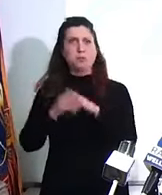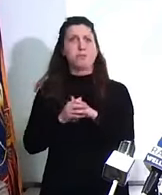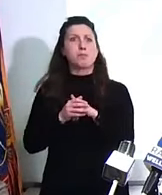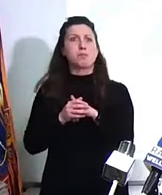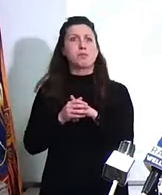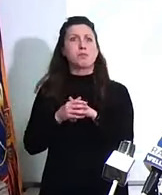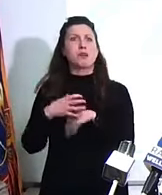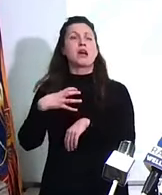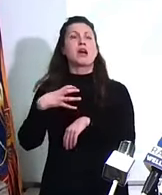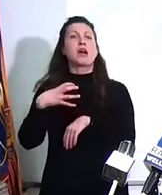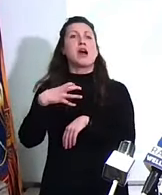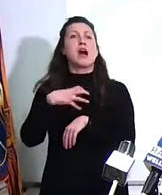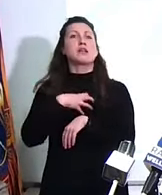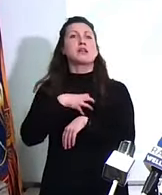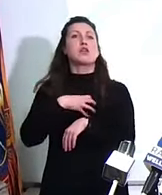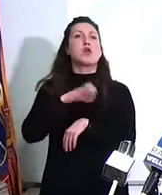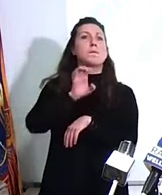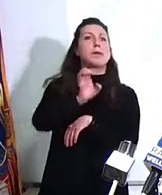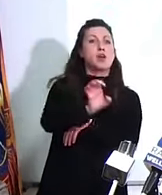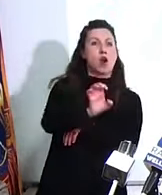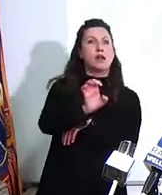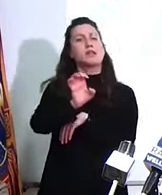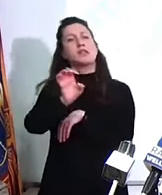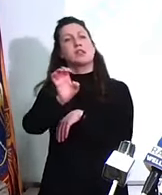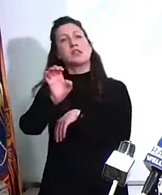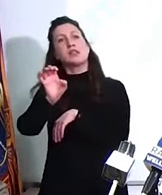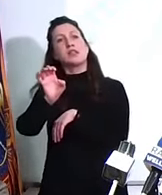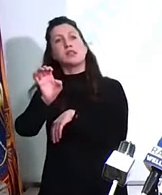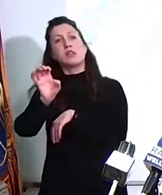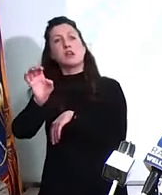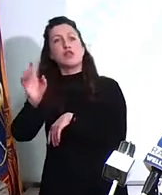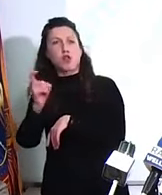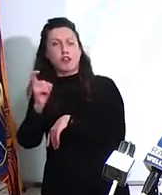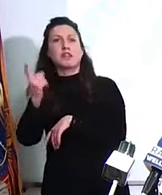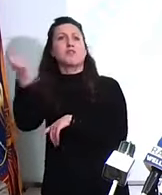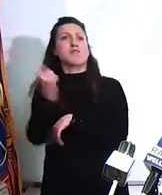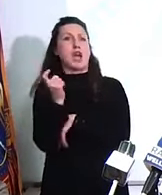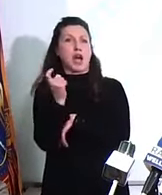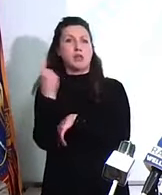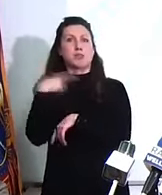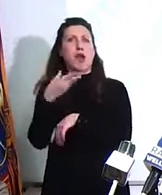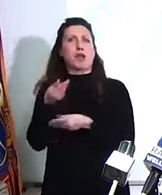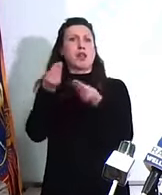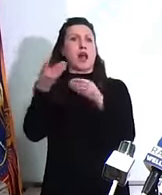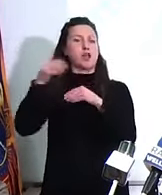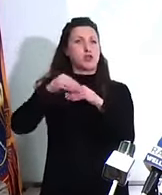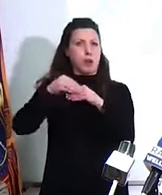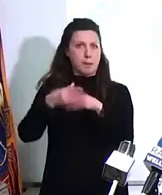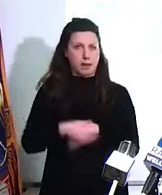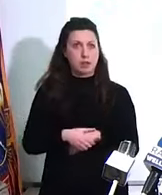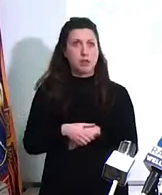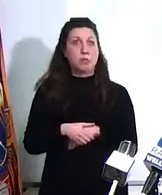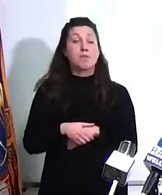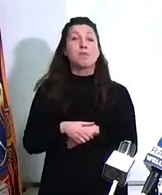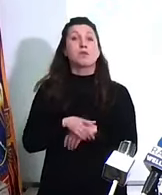mercoledì o giovedì a darvi un quadro, verranno assunti anche, e ci sarà la figura, ad esempio, di una nuova figura, dello